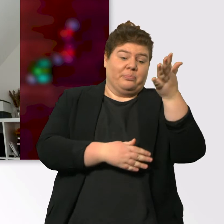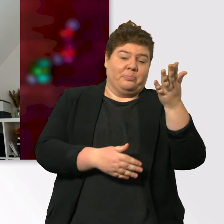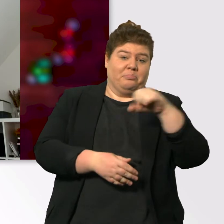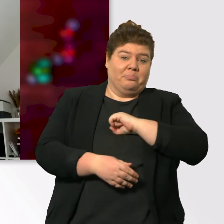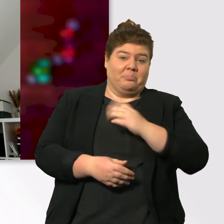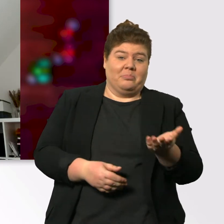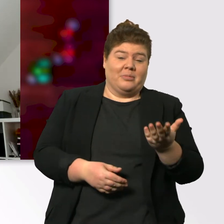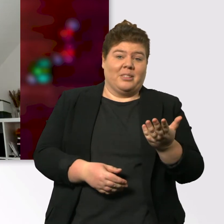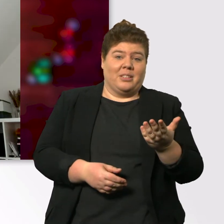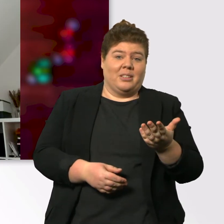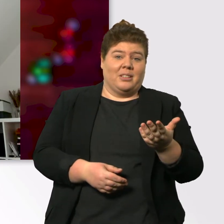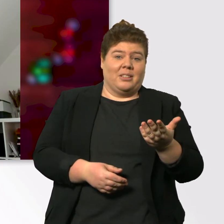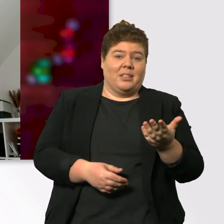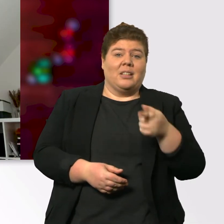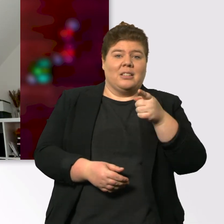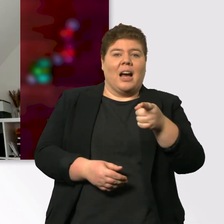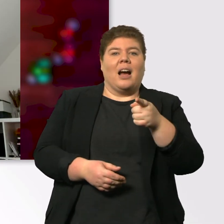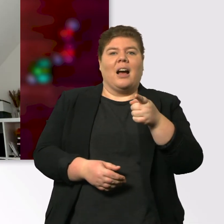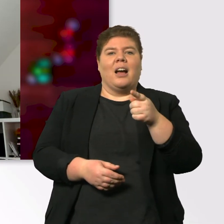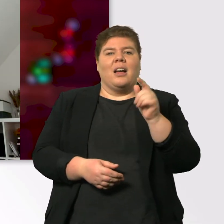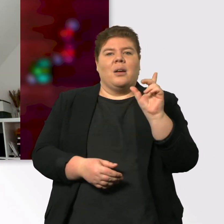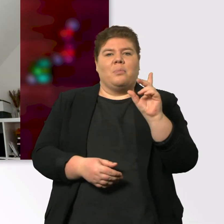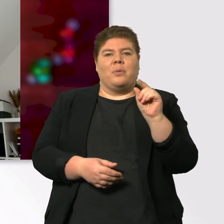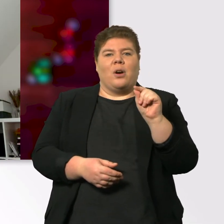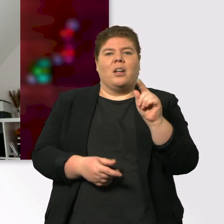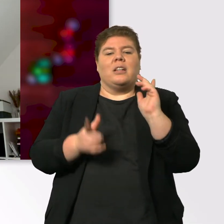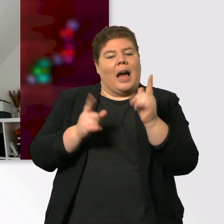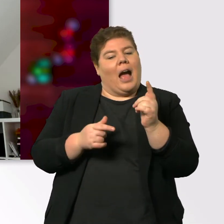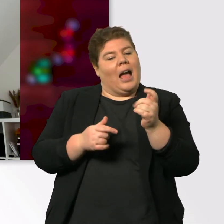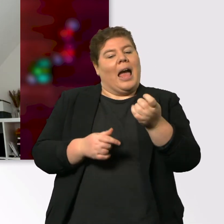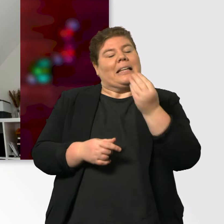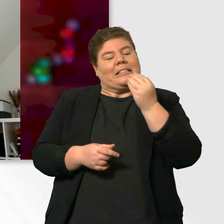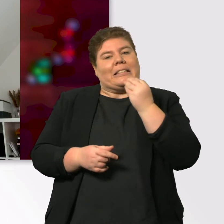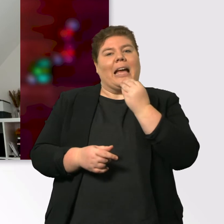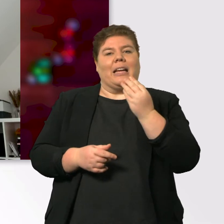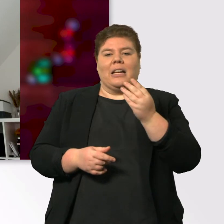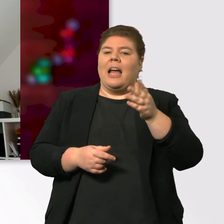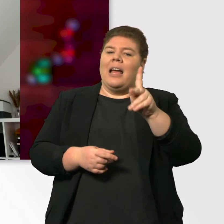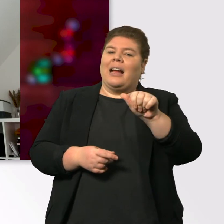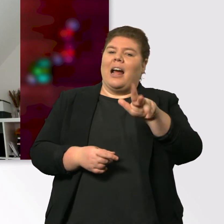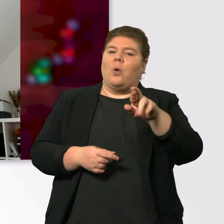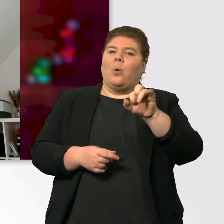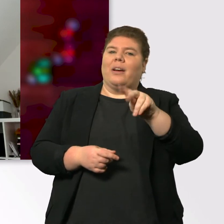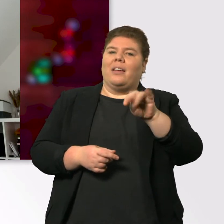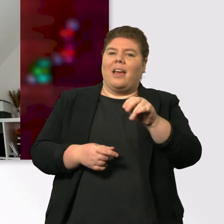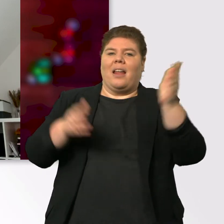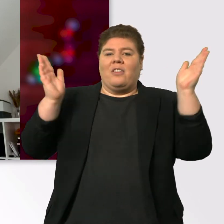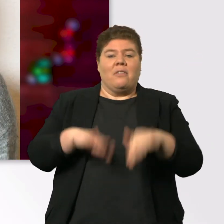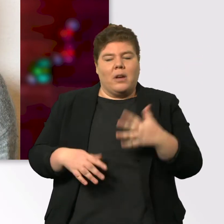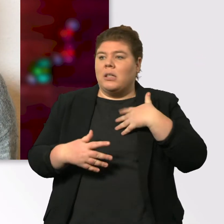es ist ein sehr kalorienarmes Snacken, dass du damit machen kannst. Heißt, wenn du irgendwie total Heißhunger auf was hast, wenn du abends eine Serie